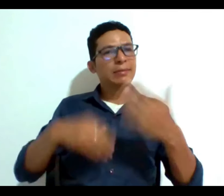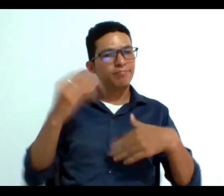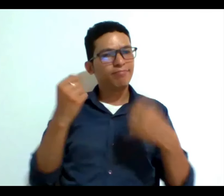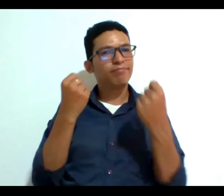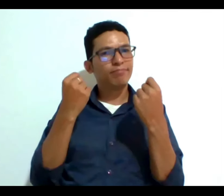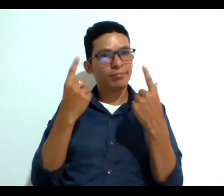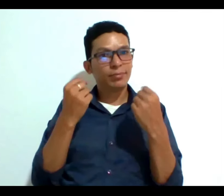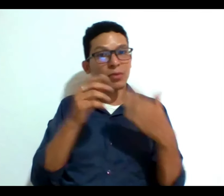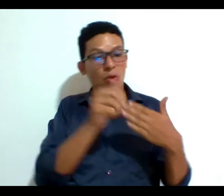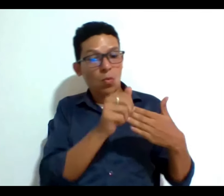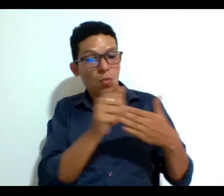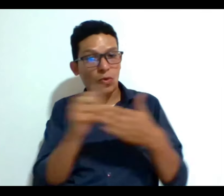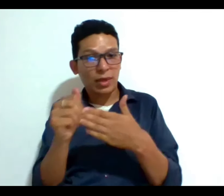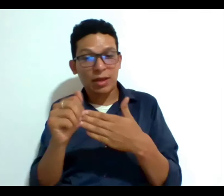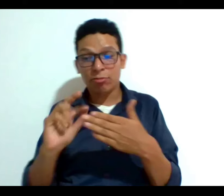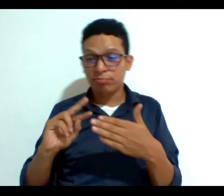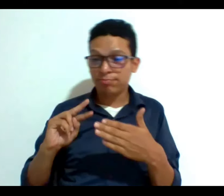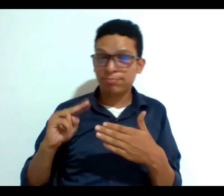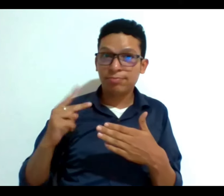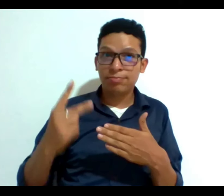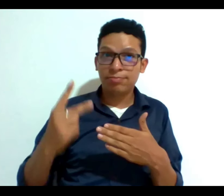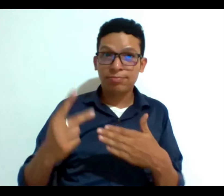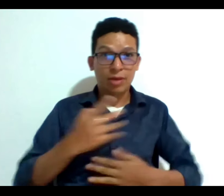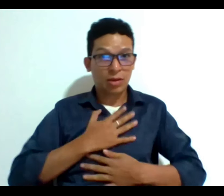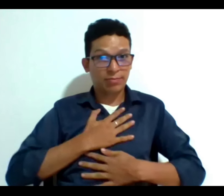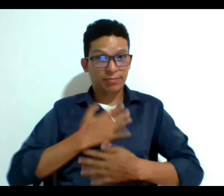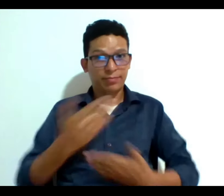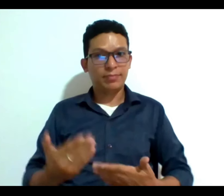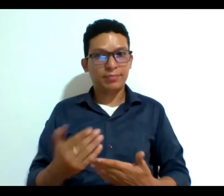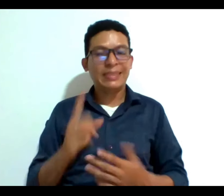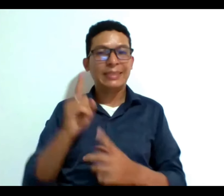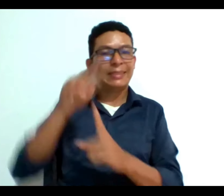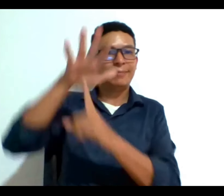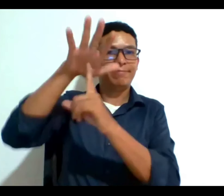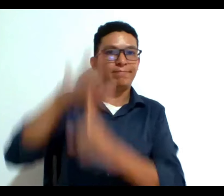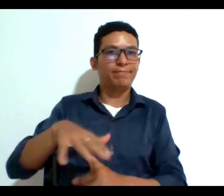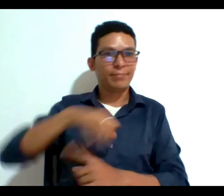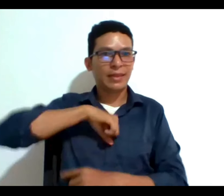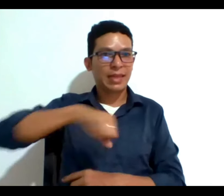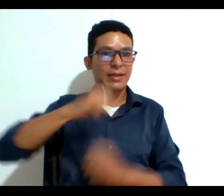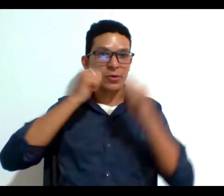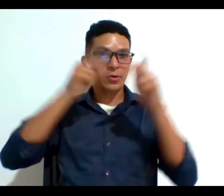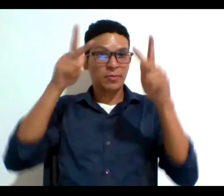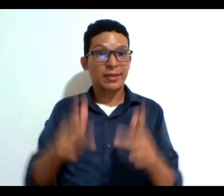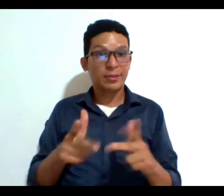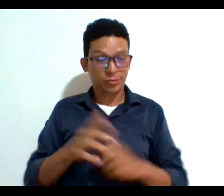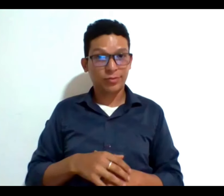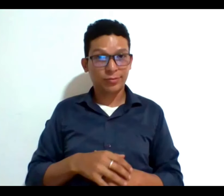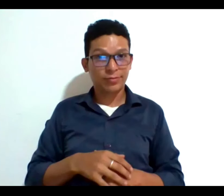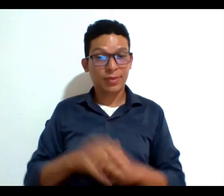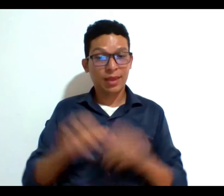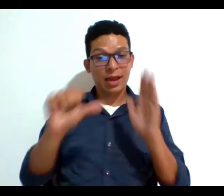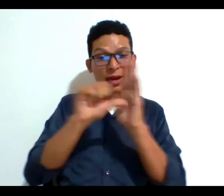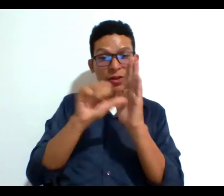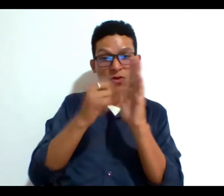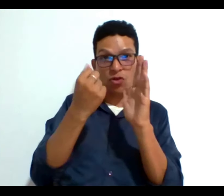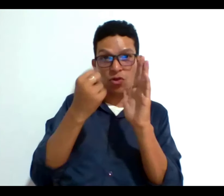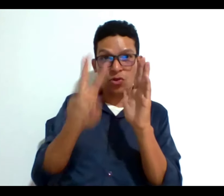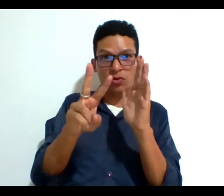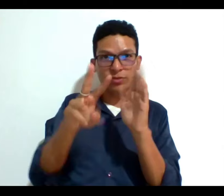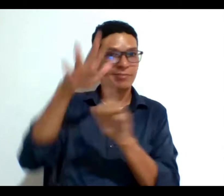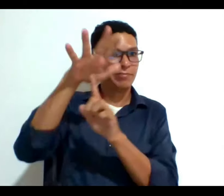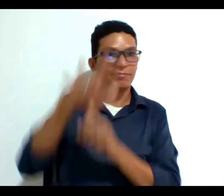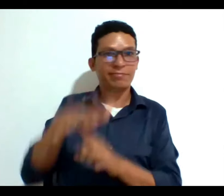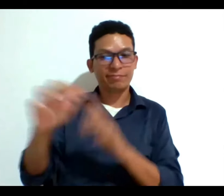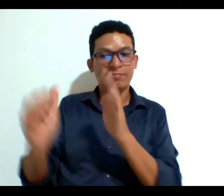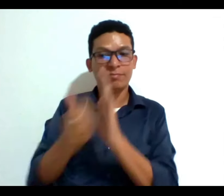ese modelo que sustituye la voluntad es vulneratorio de derechos humanos viola el artículo 12 de la Convención que es el derecho a la capacidad